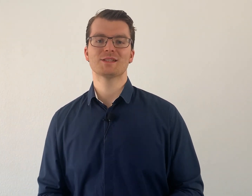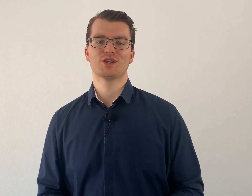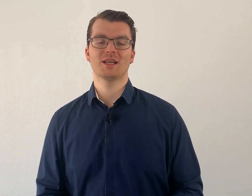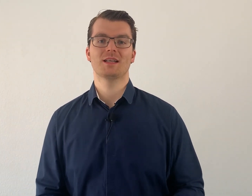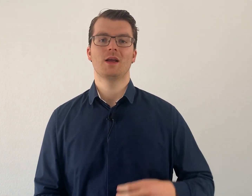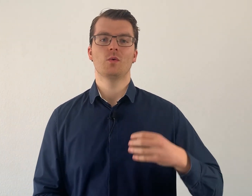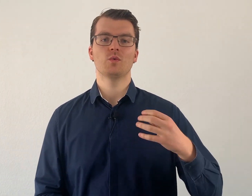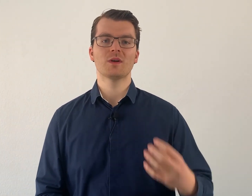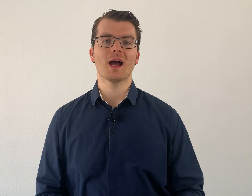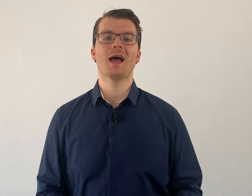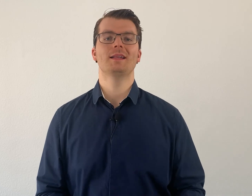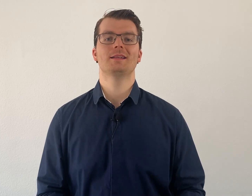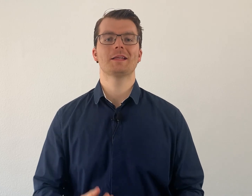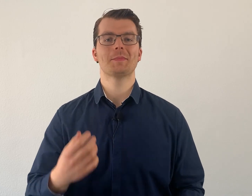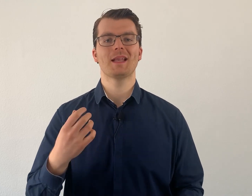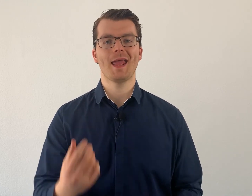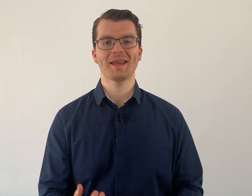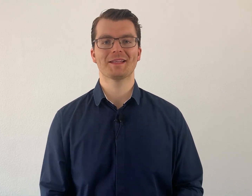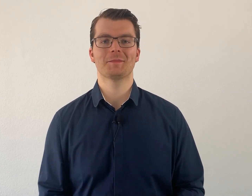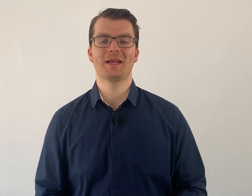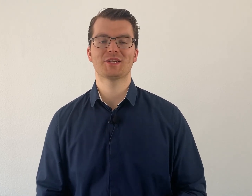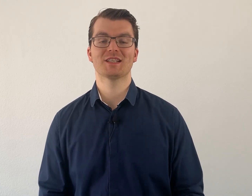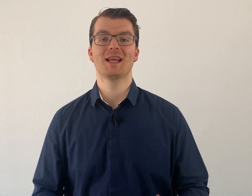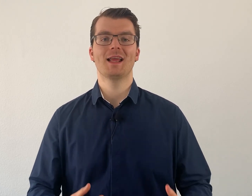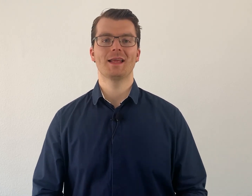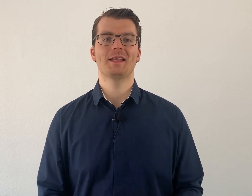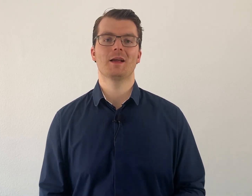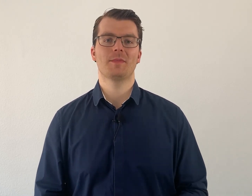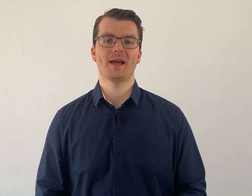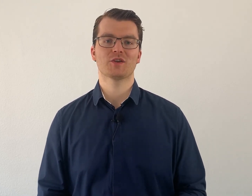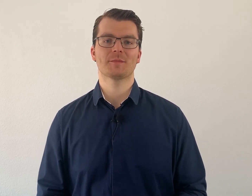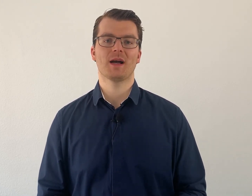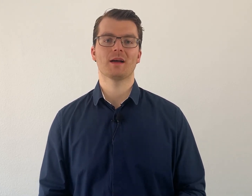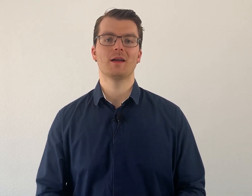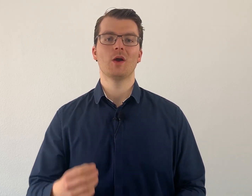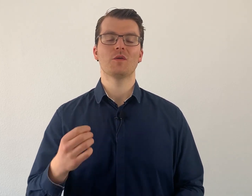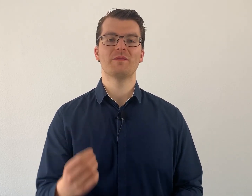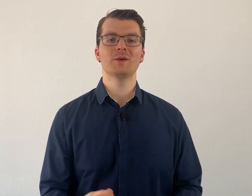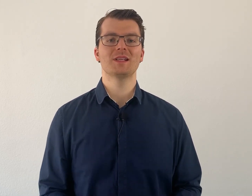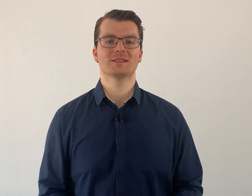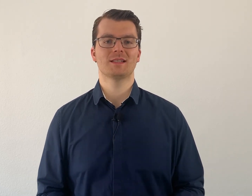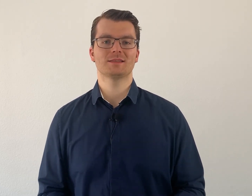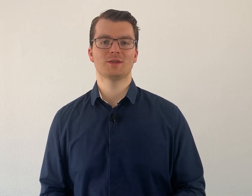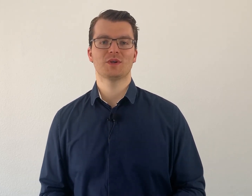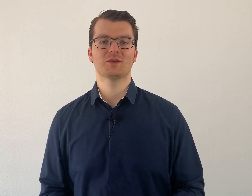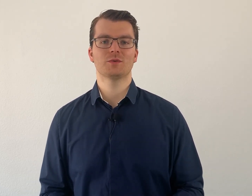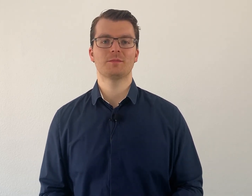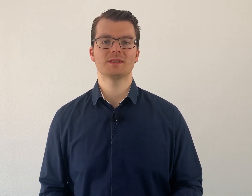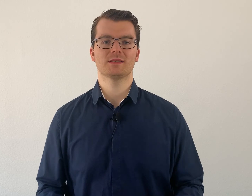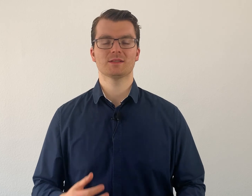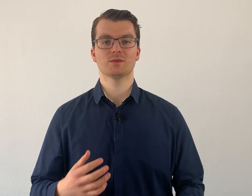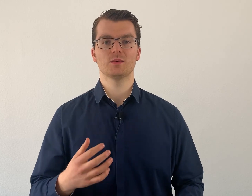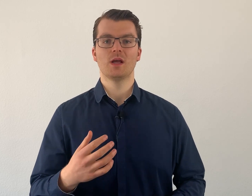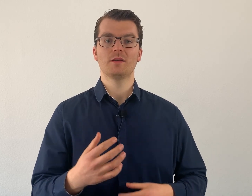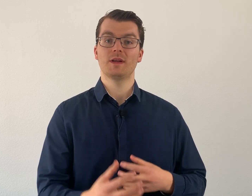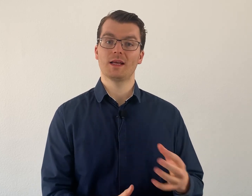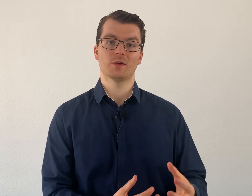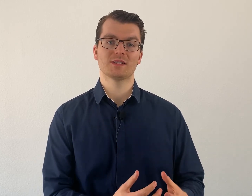Schritt und unterhalte dich mit echten Menschen in der Gebärdensprache. Und wenn du jetzt in der Situation bist, dass du vielleicht noch das